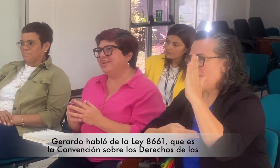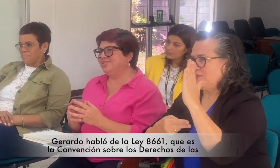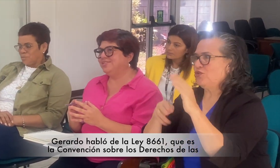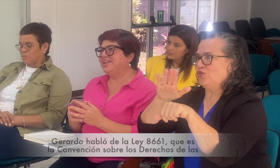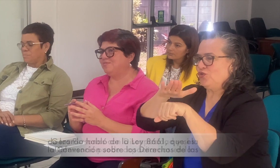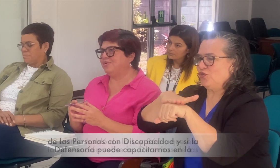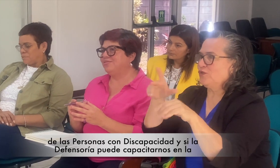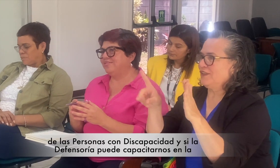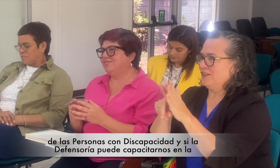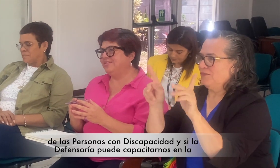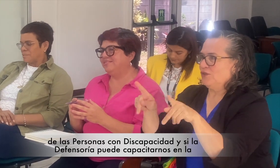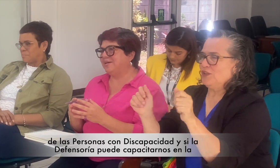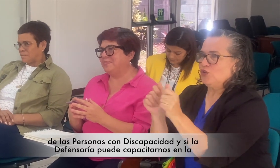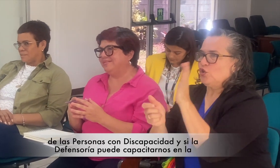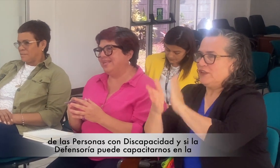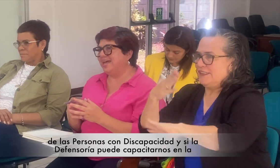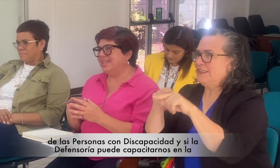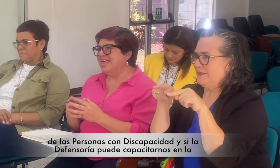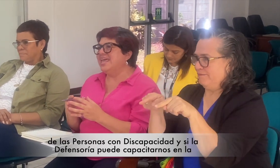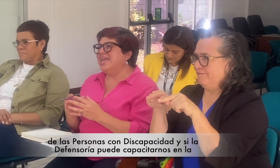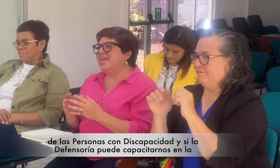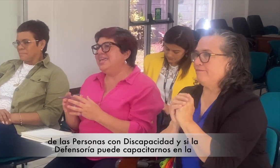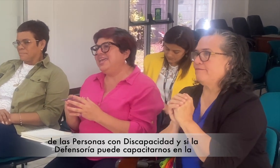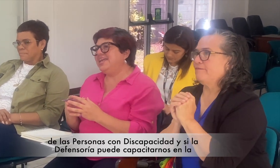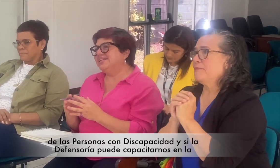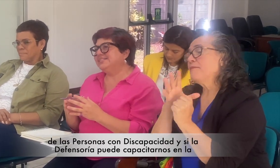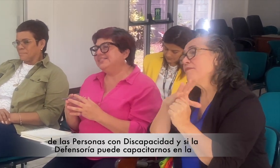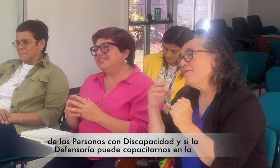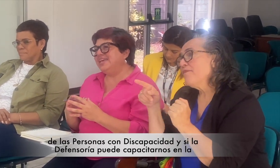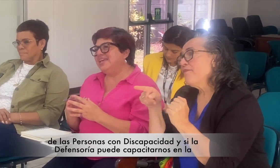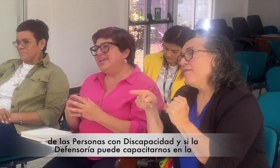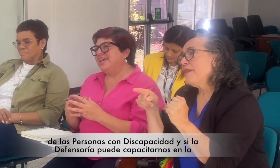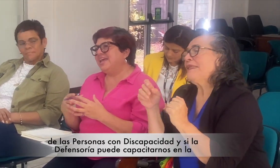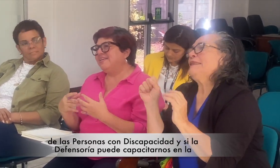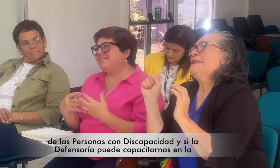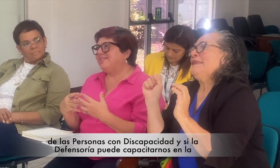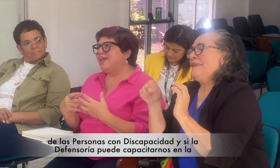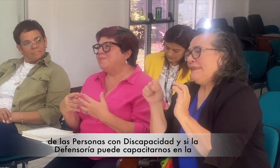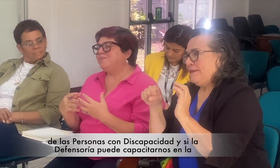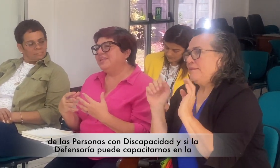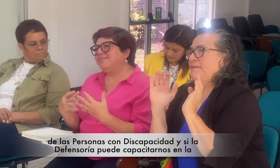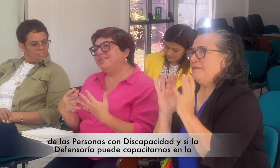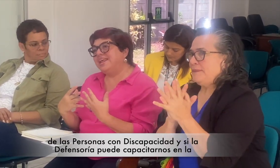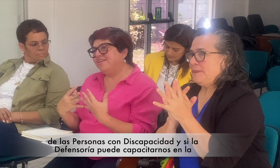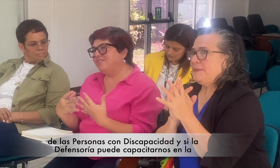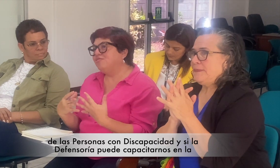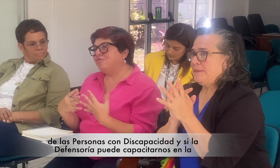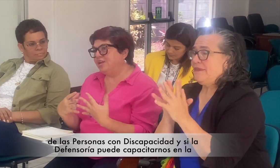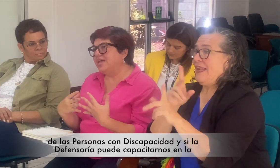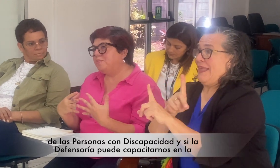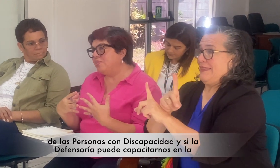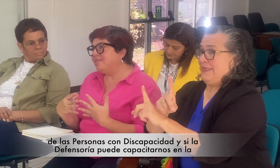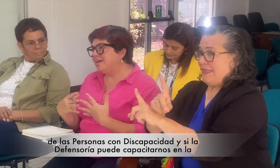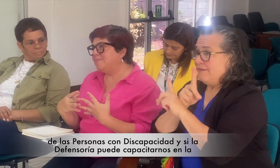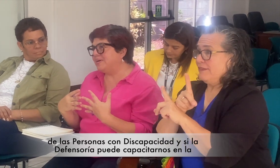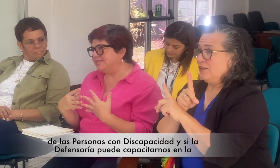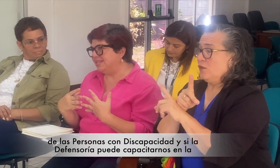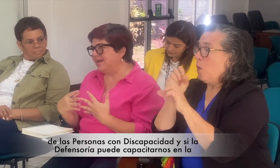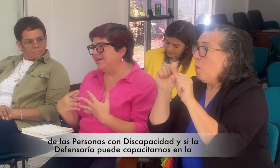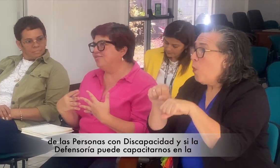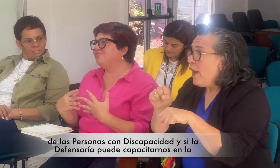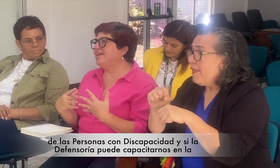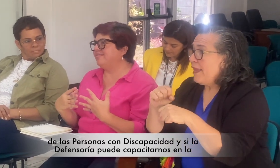sobre los Derechos de las Personas con Discapacidad y si la Defensoría puede